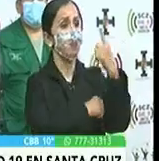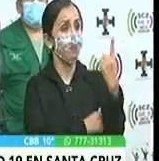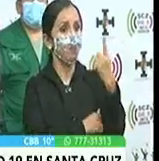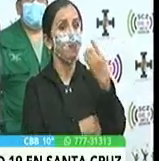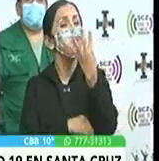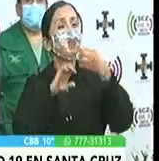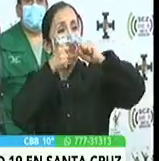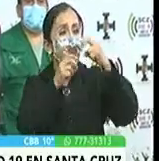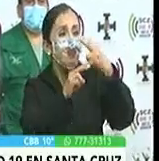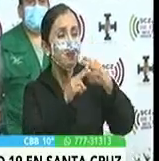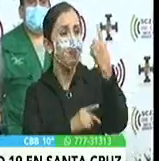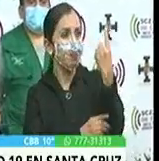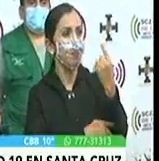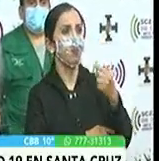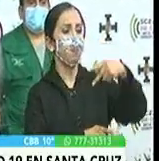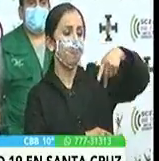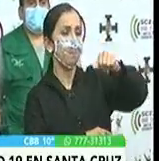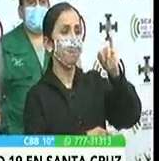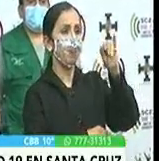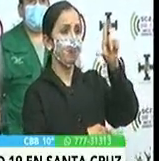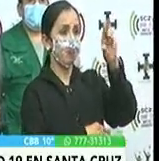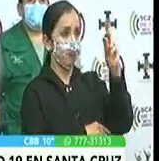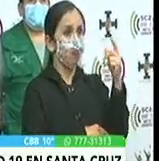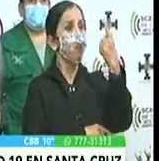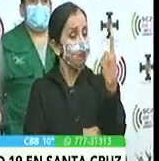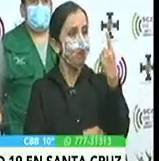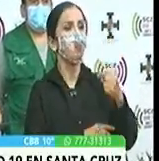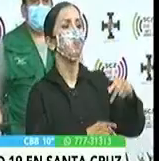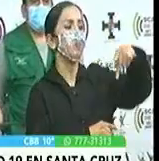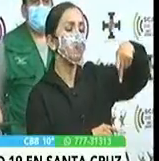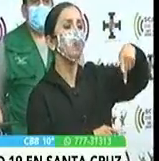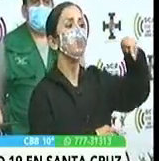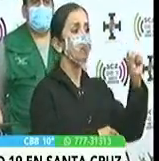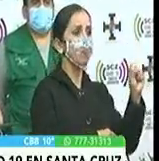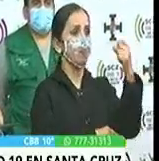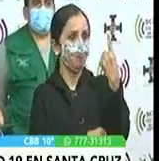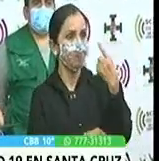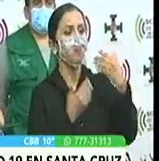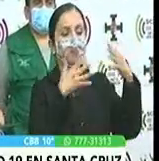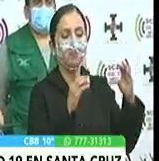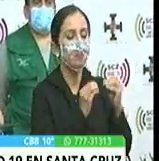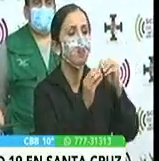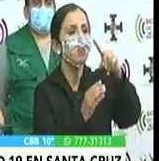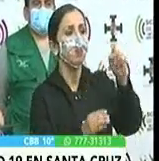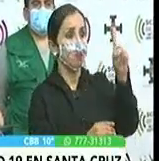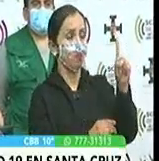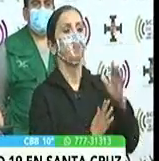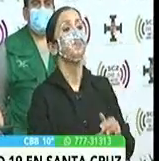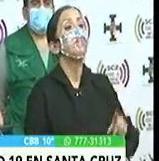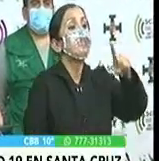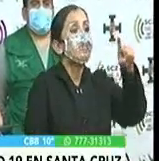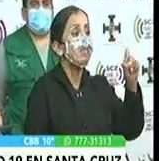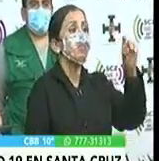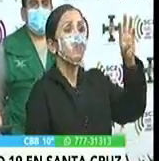Cuatro Cañadas 1, Pailón 1 y Puerto Suárez 1. En este registro de 201, de los cuales 106 son